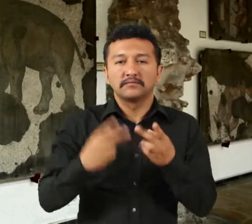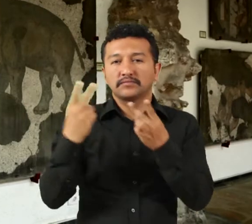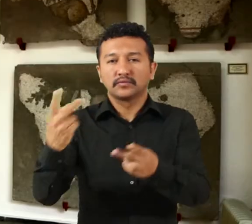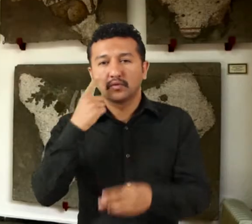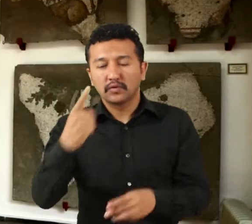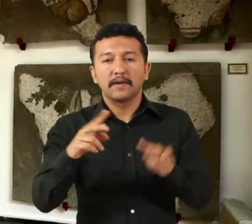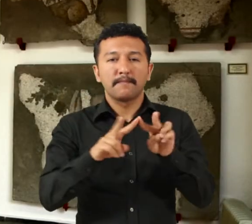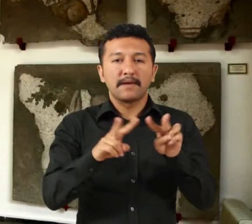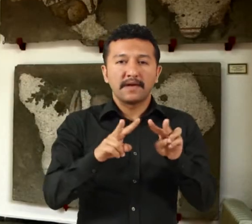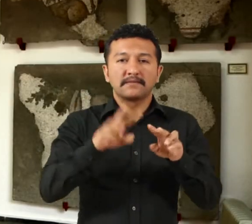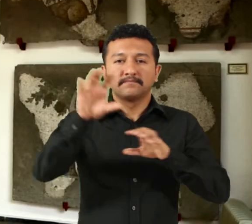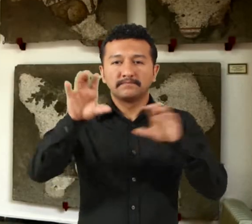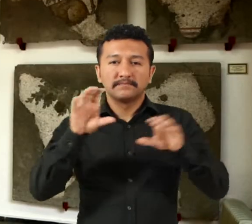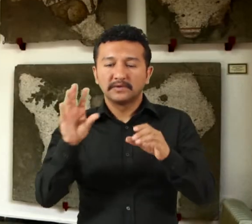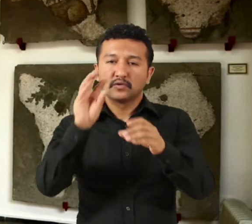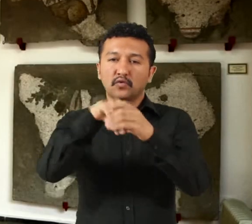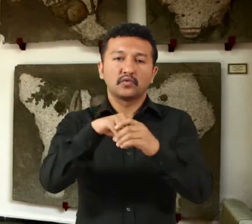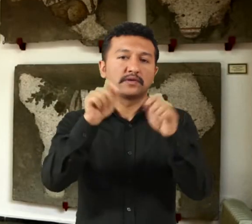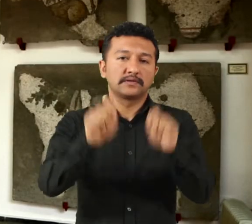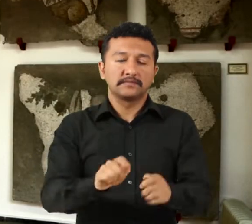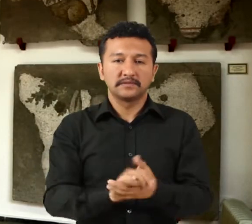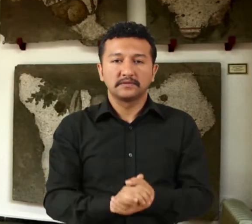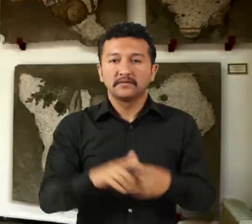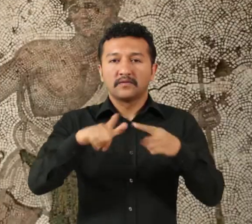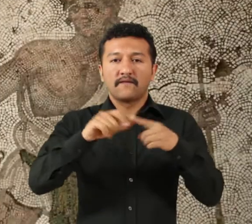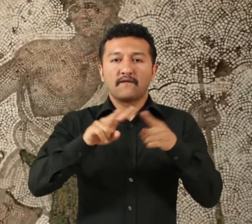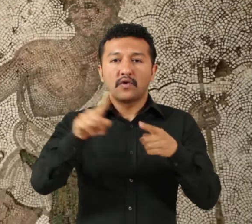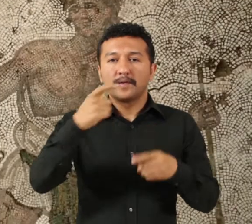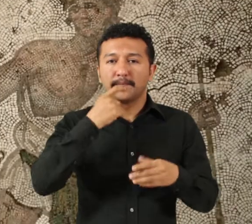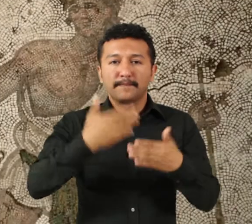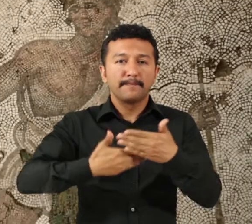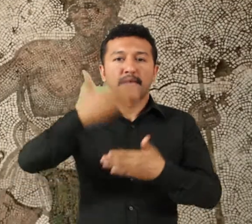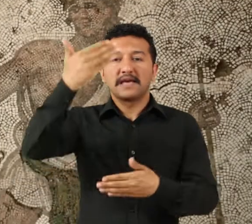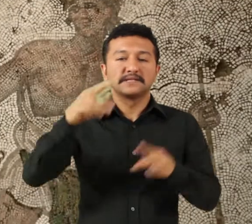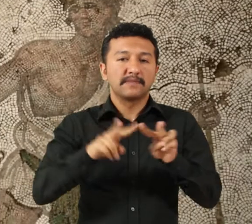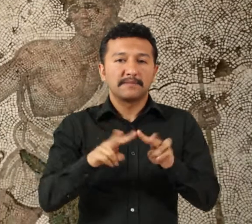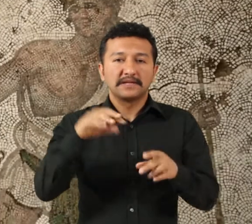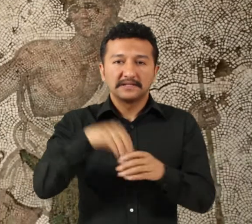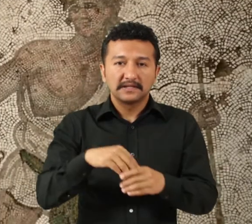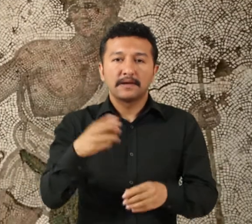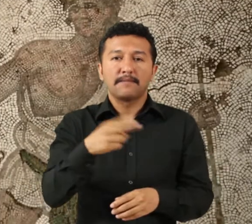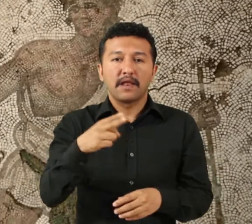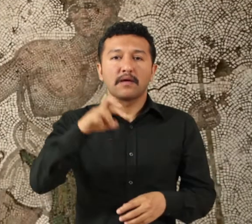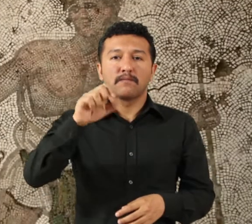parçalar arasına yerleştirilmiştir. Fondaki beyaz mermer kısmında ise balık pulu tekniği uygulanmıştır.